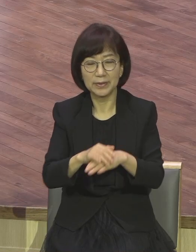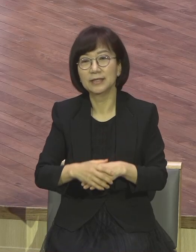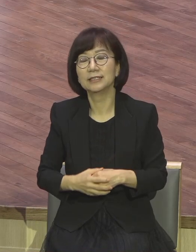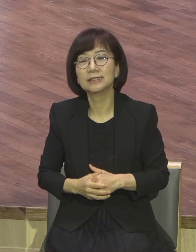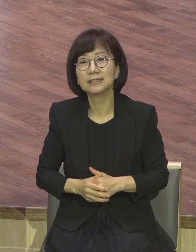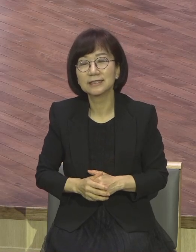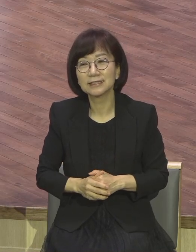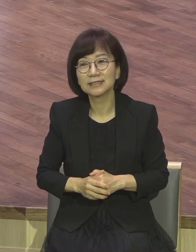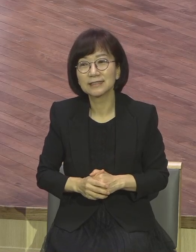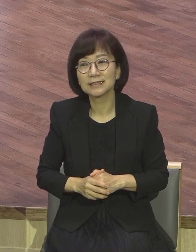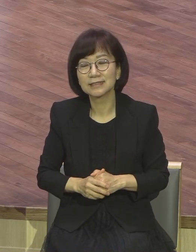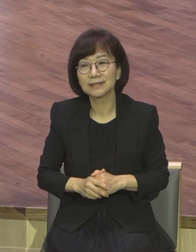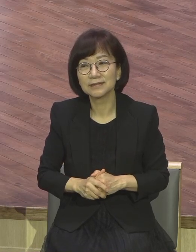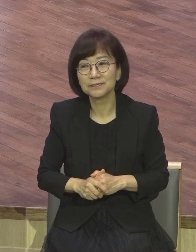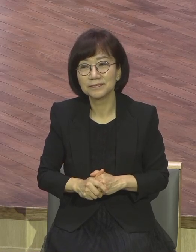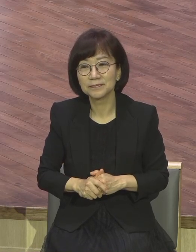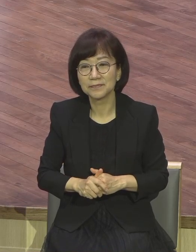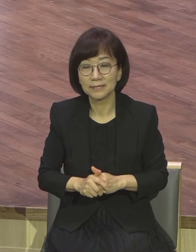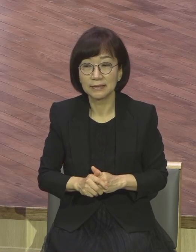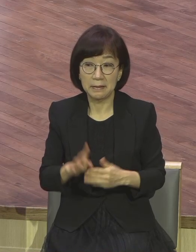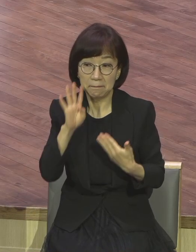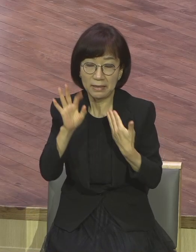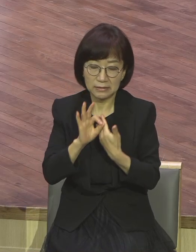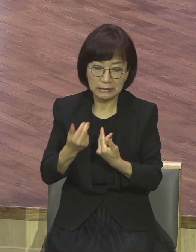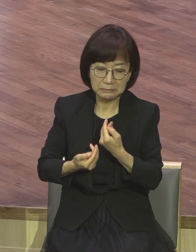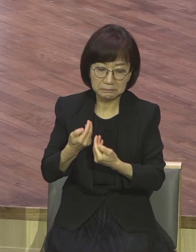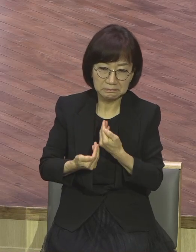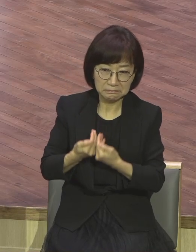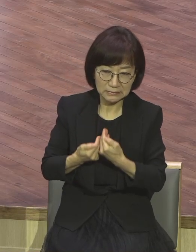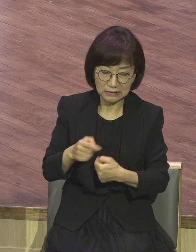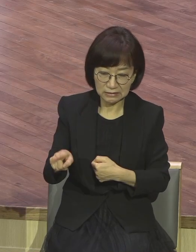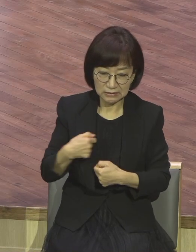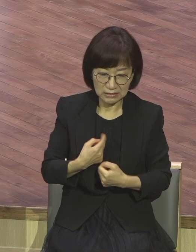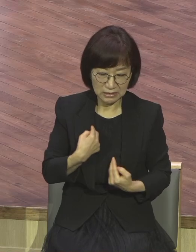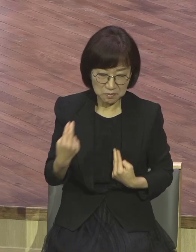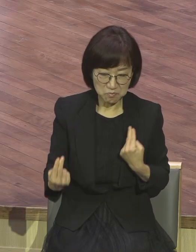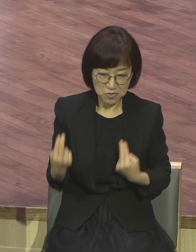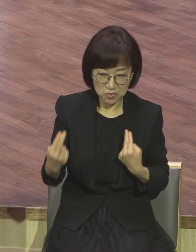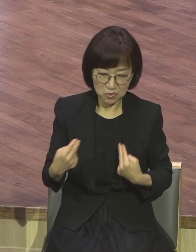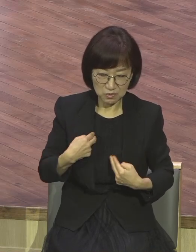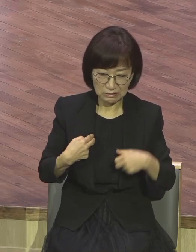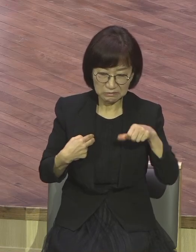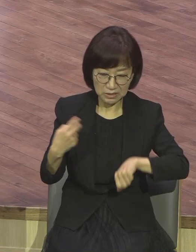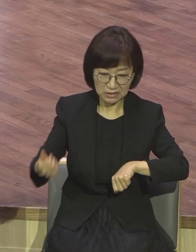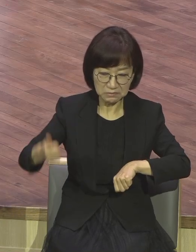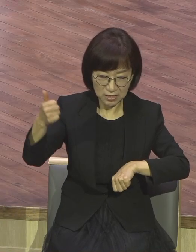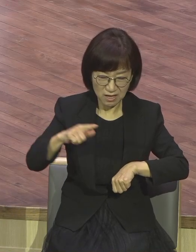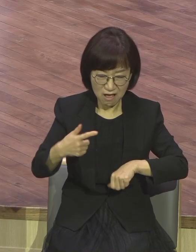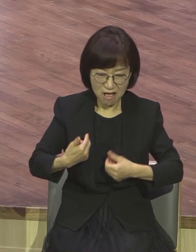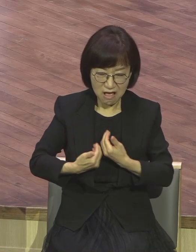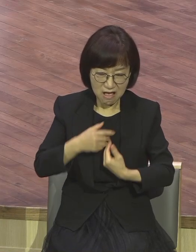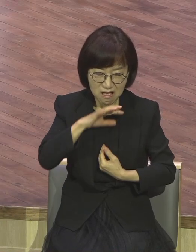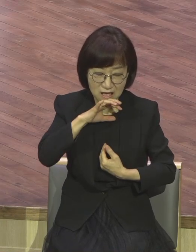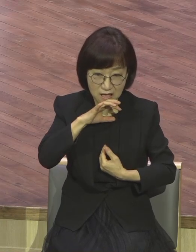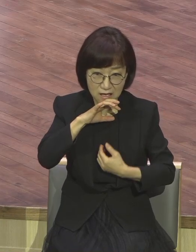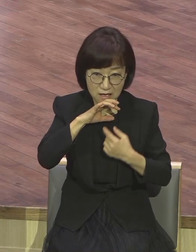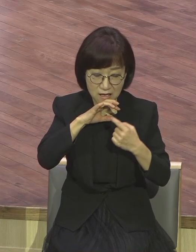그것이 있다. 답 안 나온 거예요. 그러면 사단에게 속오기 때문에 빨리 하나님 앞에